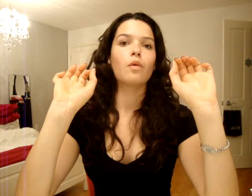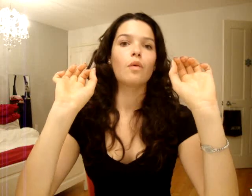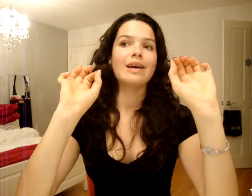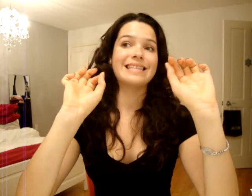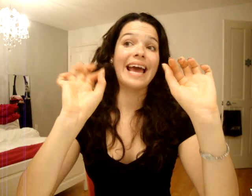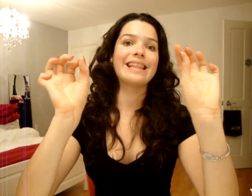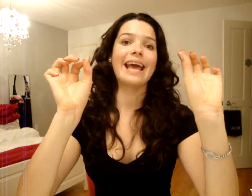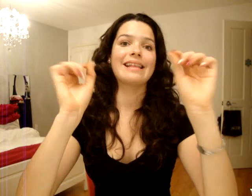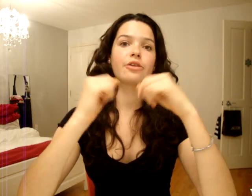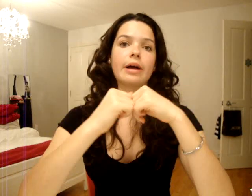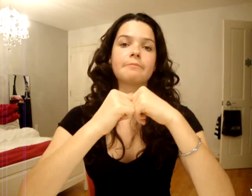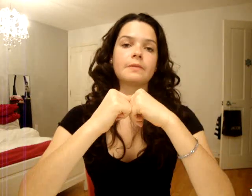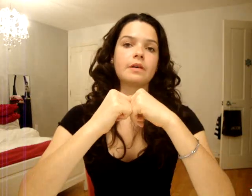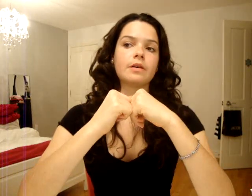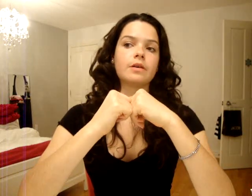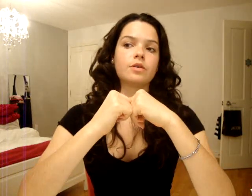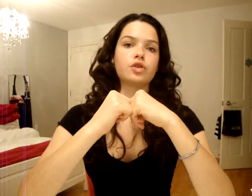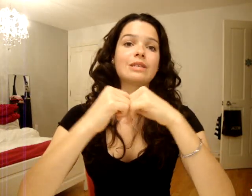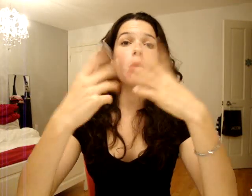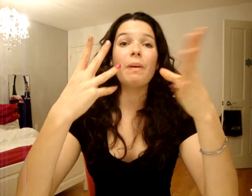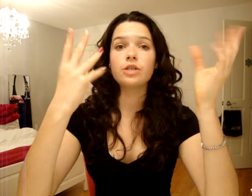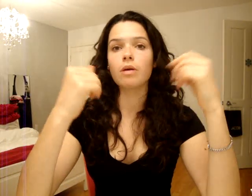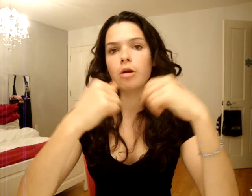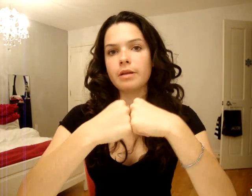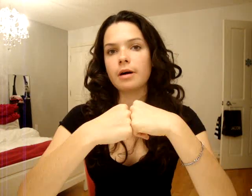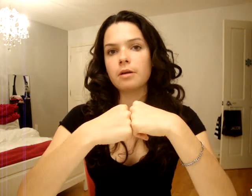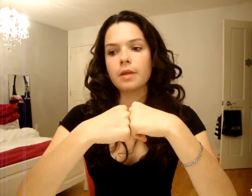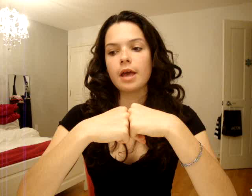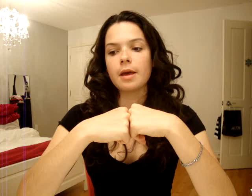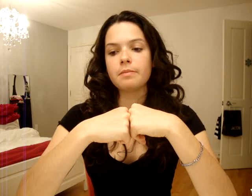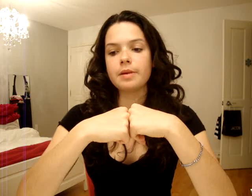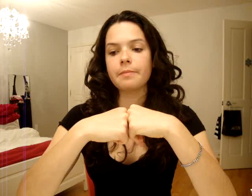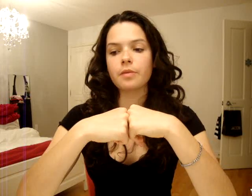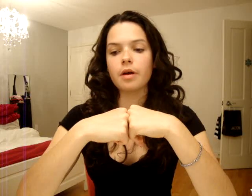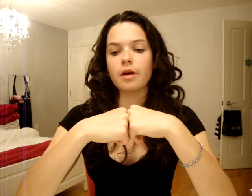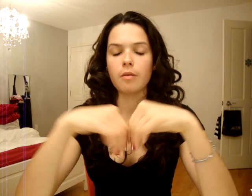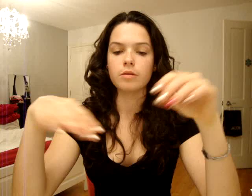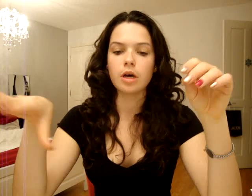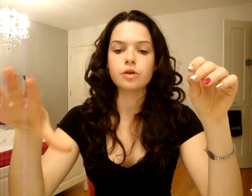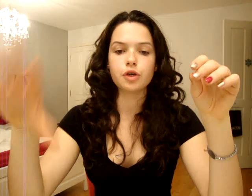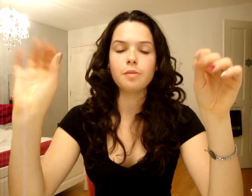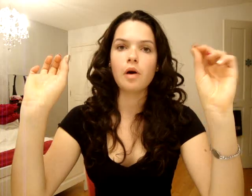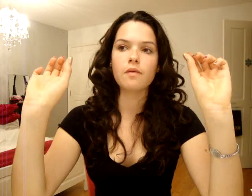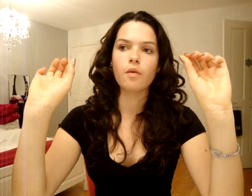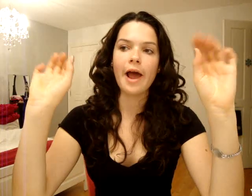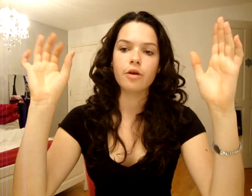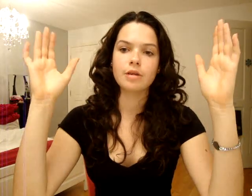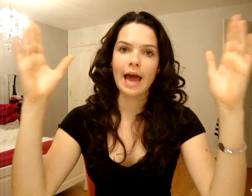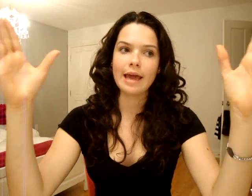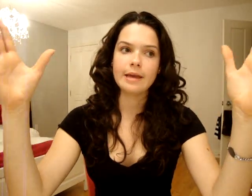très, très, très dedans. Genre, c'est leur passion, là, le pinball. Puis, on sort d'un jeu. Puis là, on voit une gang